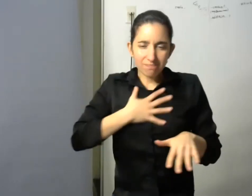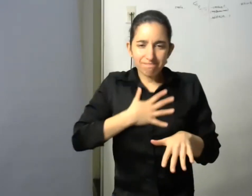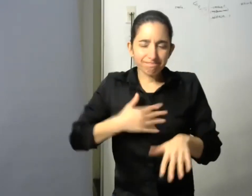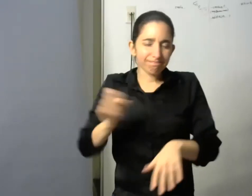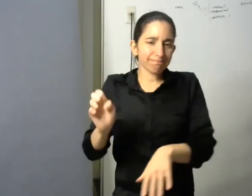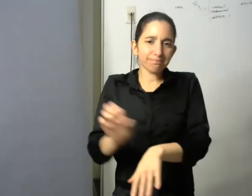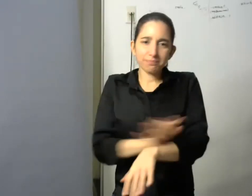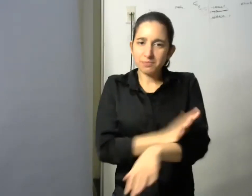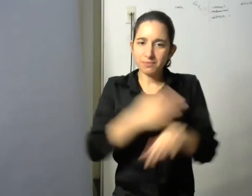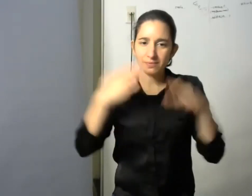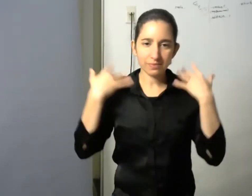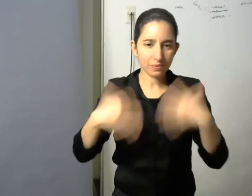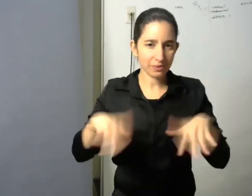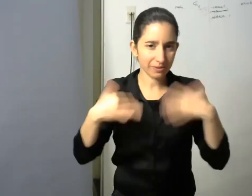explicitó hace un rato Verónica